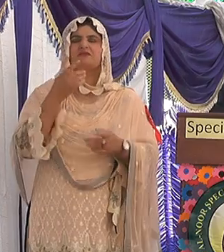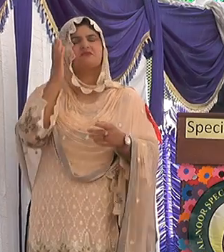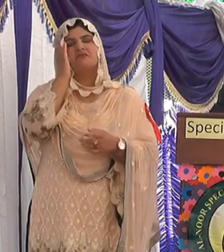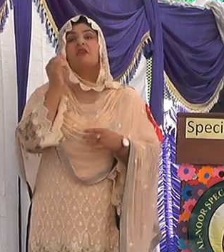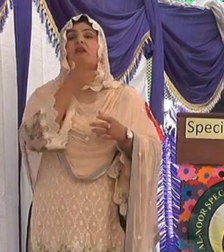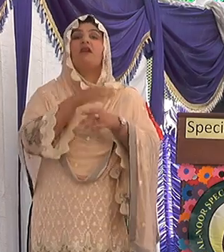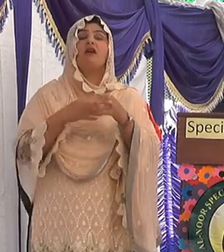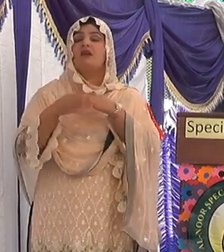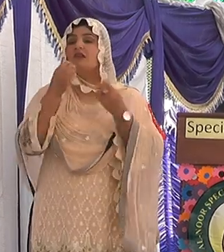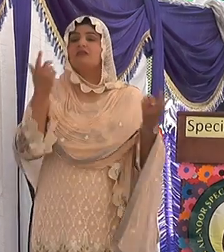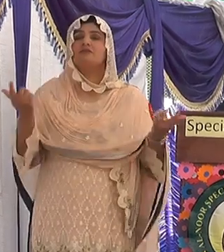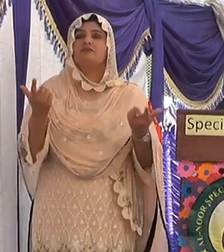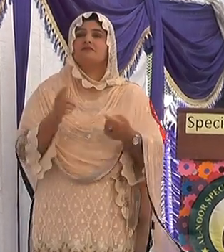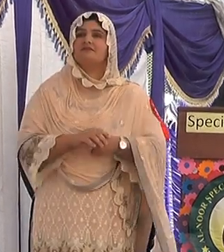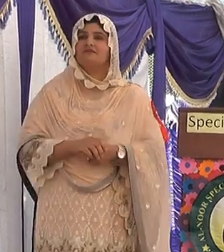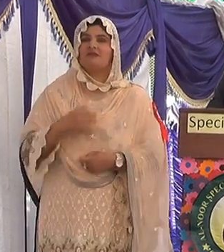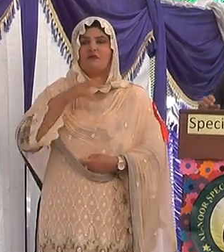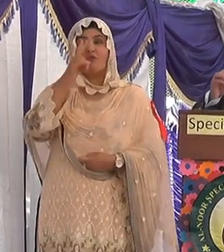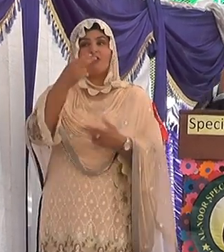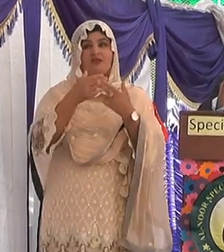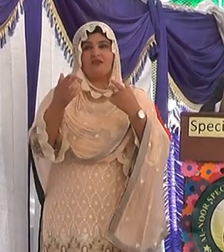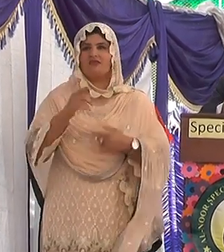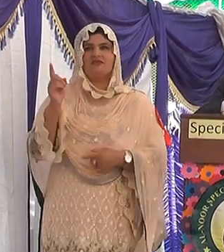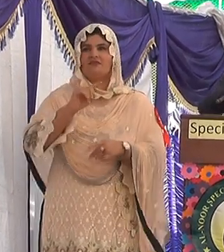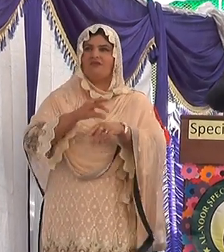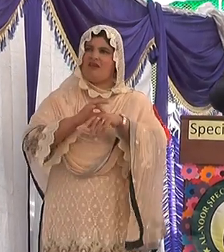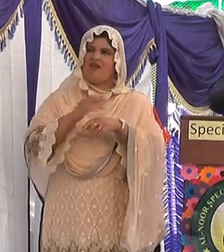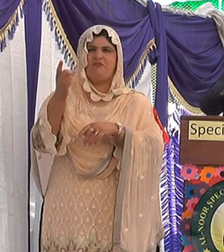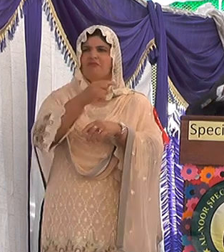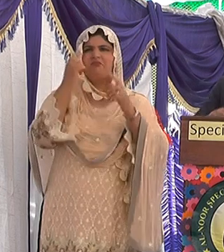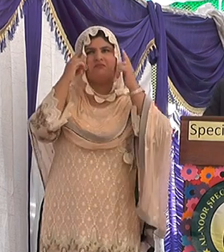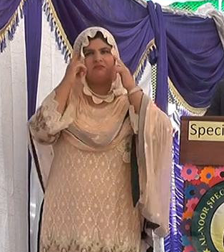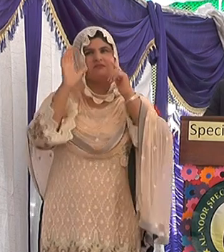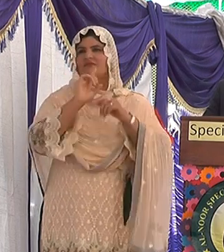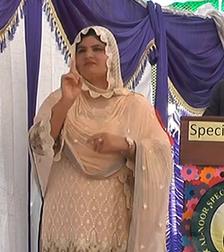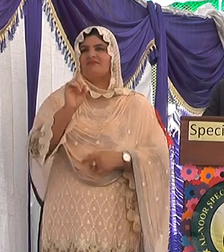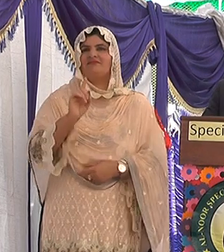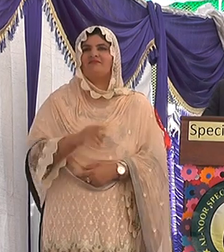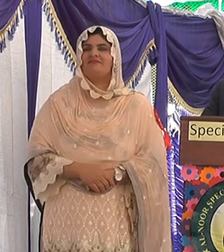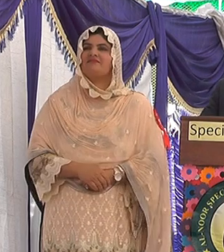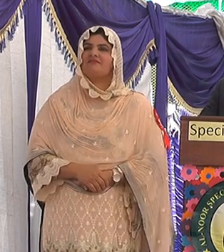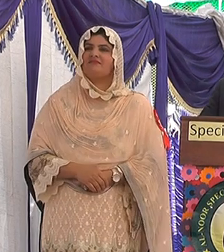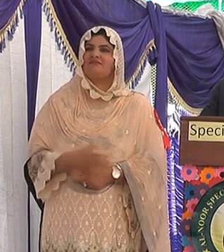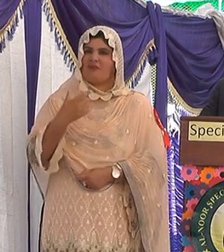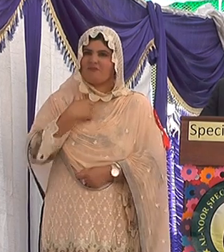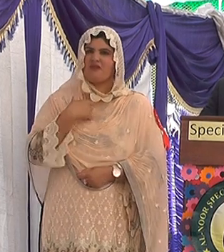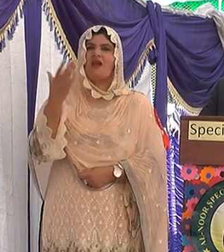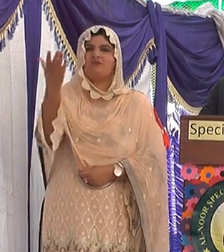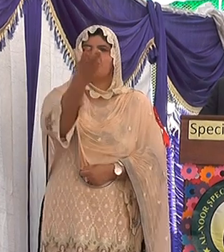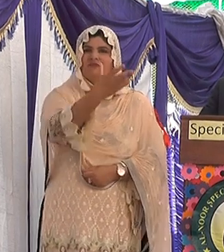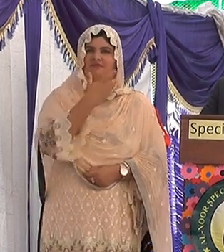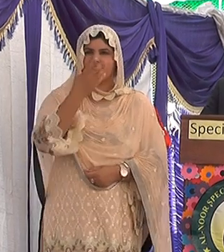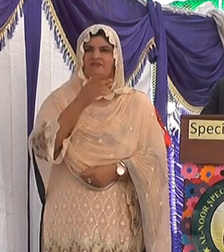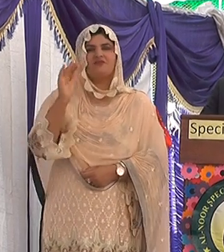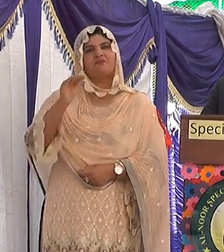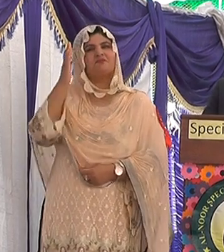جی رہے ہوں گے مگر میں آپ کو ایک بات کلیت کرنا چاہتا ہوں کہ یہ زندگی ان بچوں کا امتحان نہیں ہے یہ میرا آپ کا